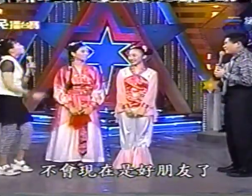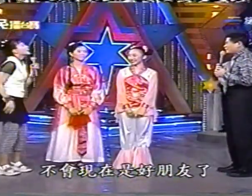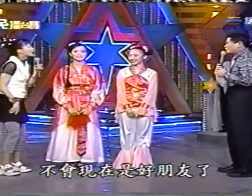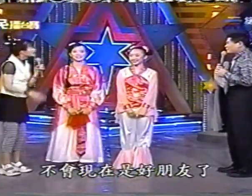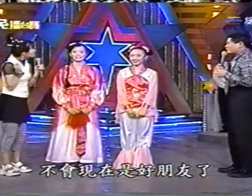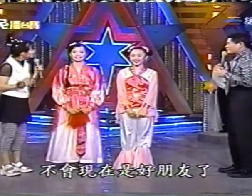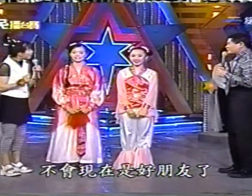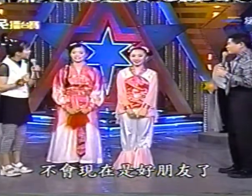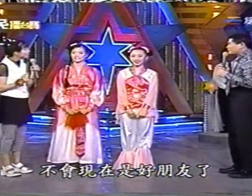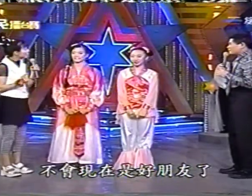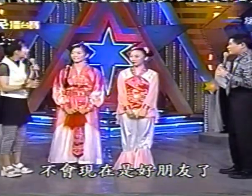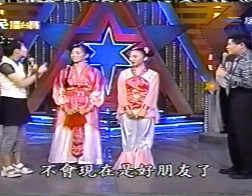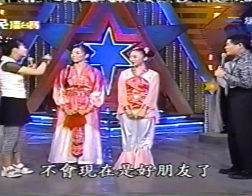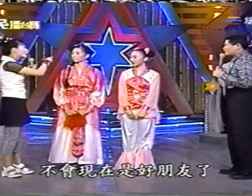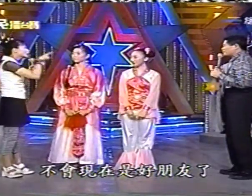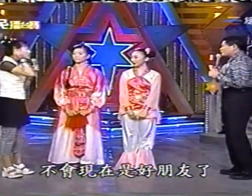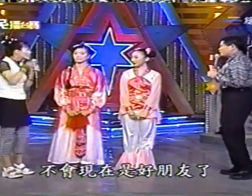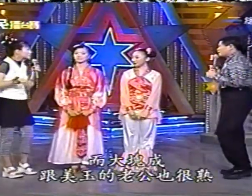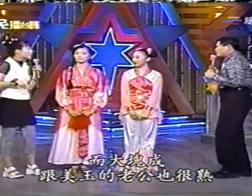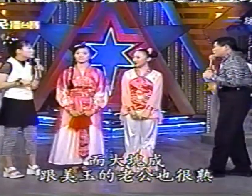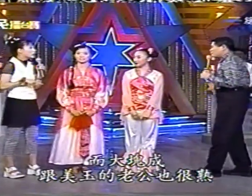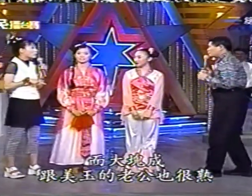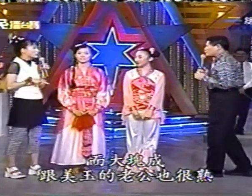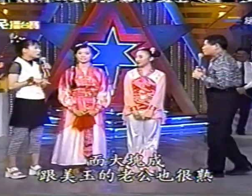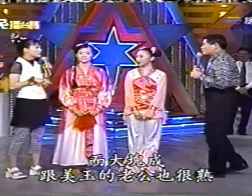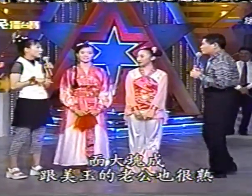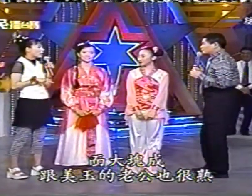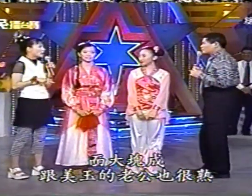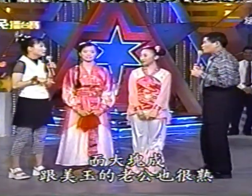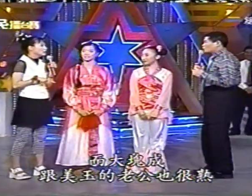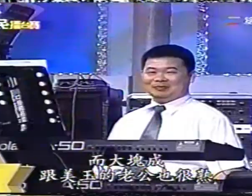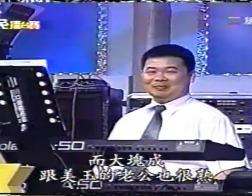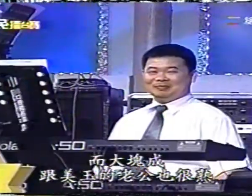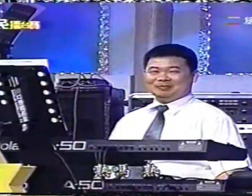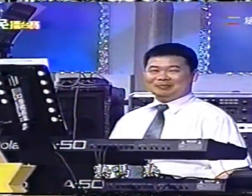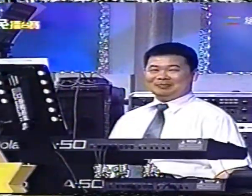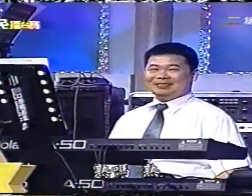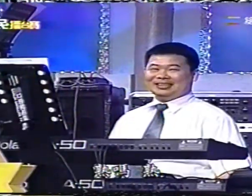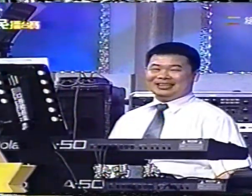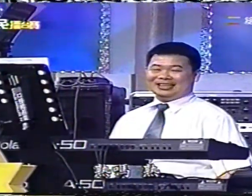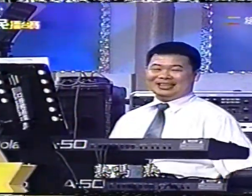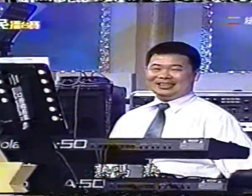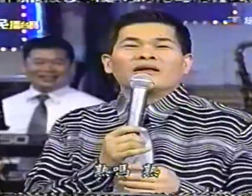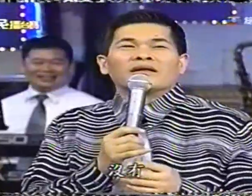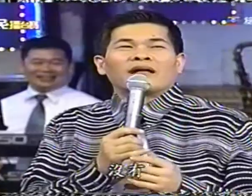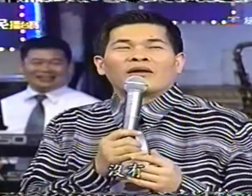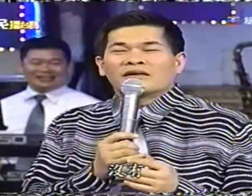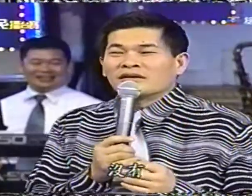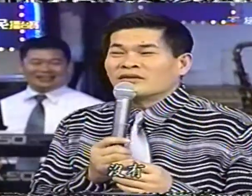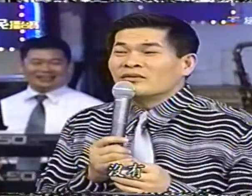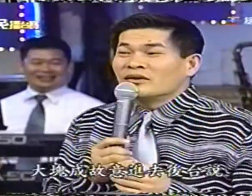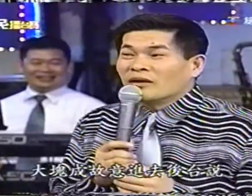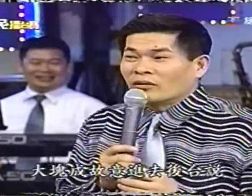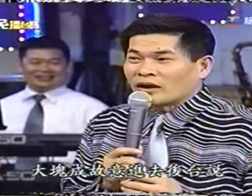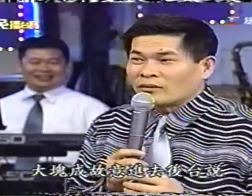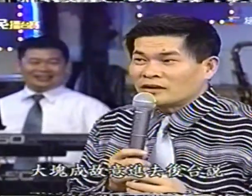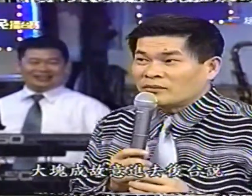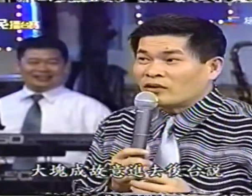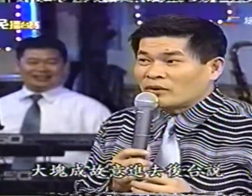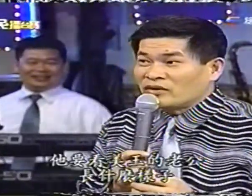不會啦 現在是好朋友啊而且大快城跟美玉的老公也很熟啊熟嗎 熟沒有 他故意 大快城故意進去後台說他要看美